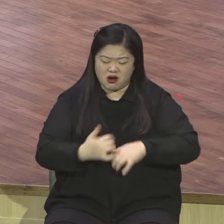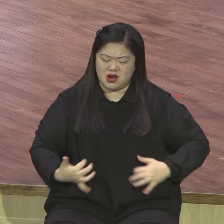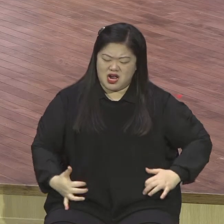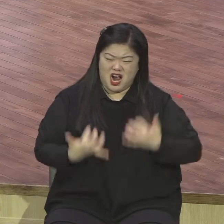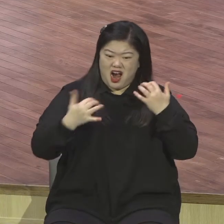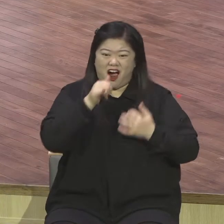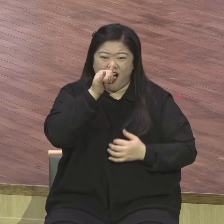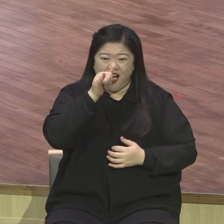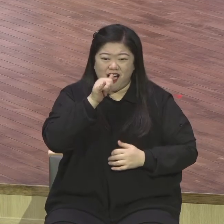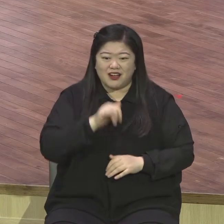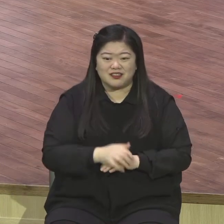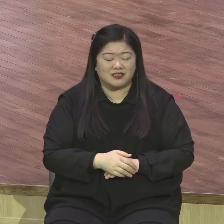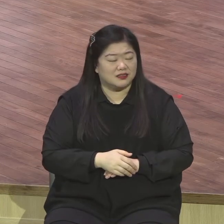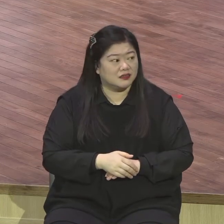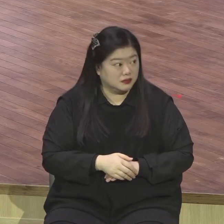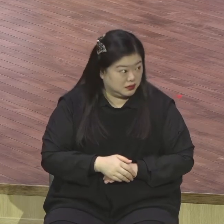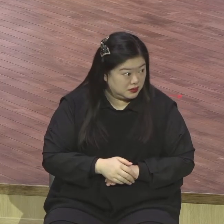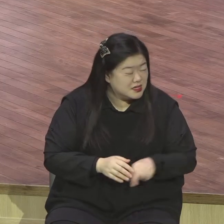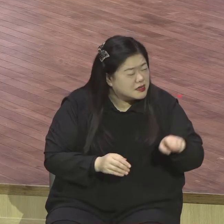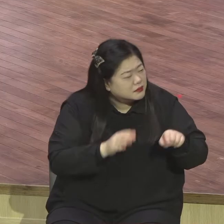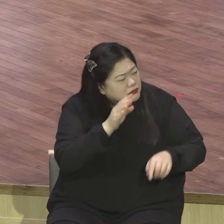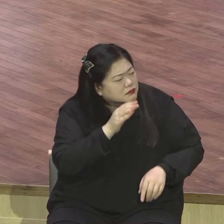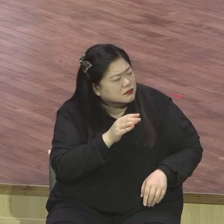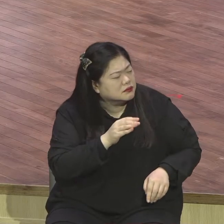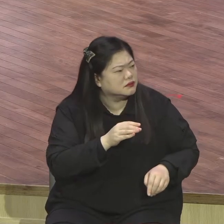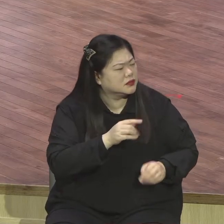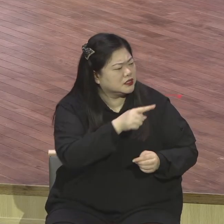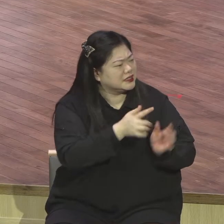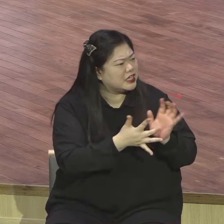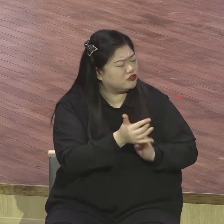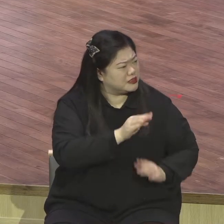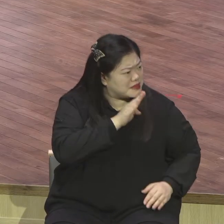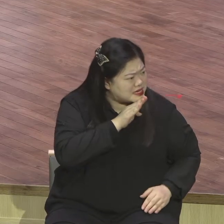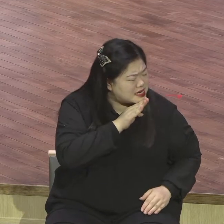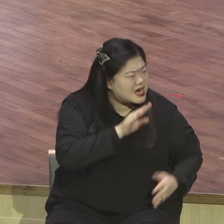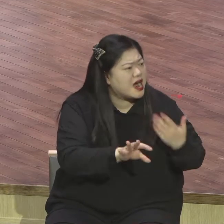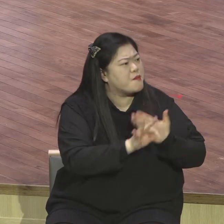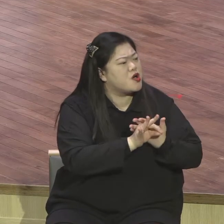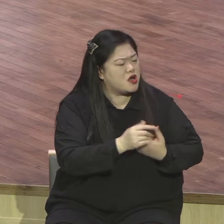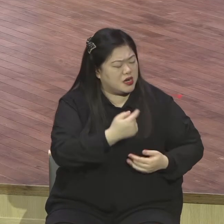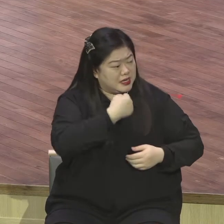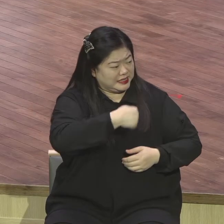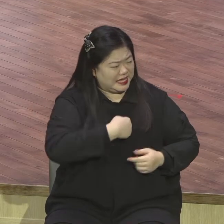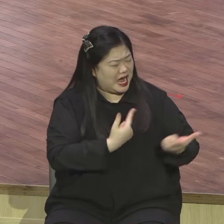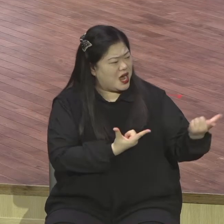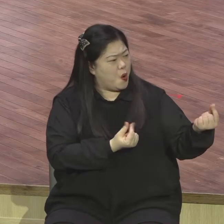주님이시거든 나를 명하사 물 위로 올라가소사